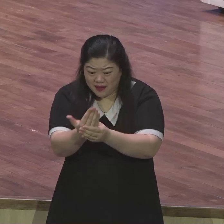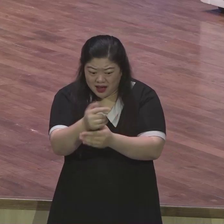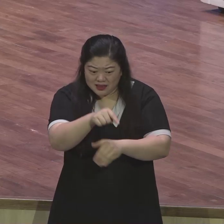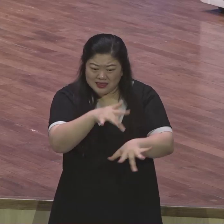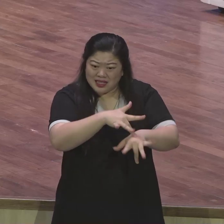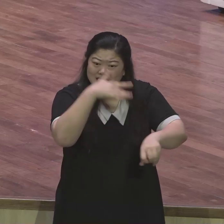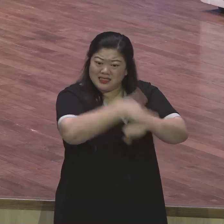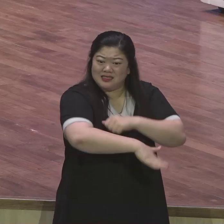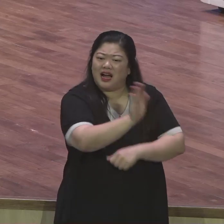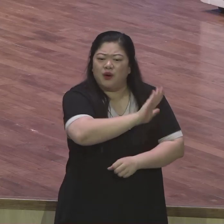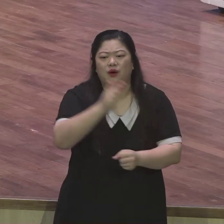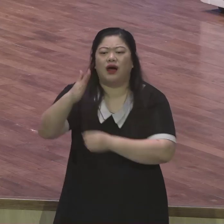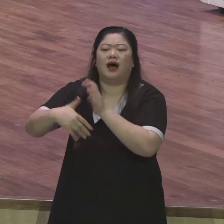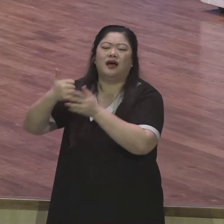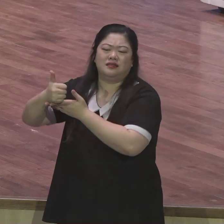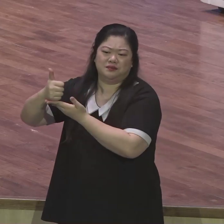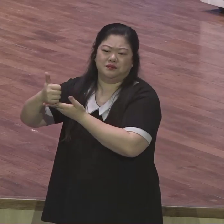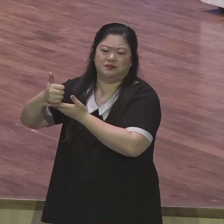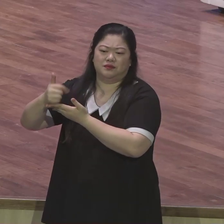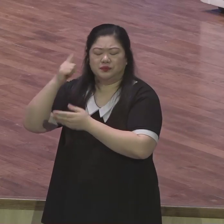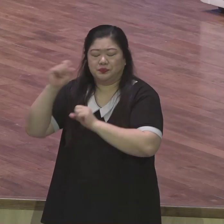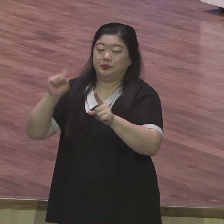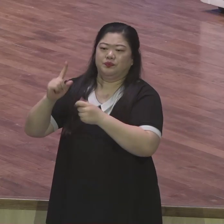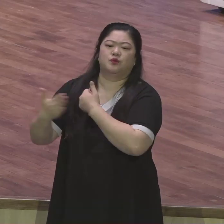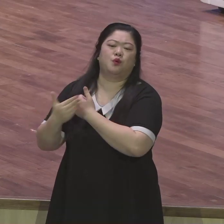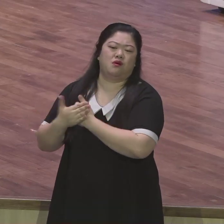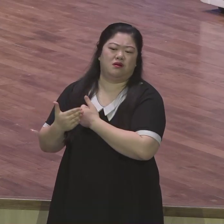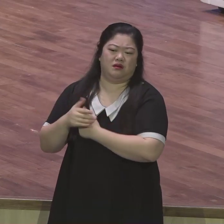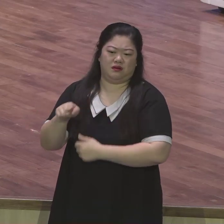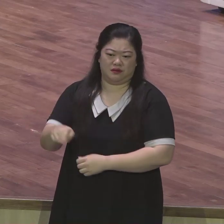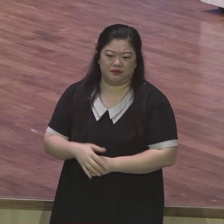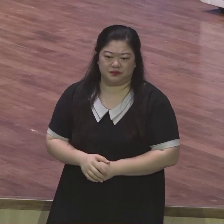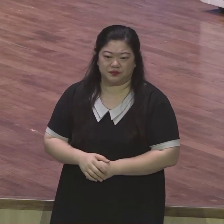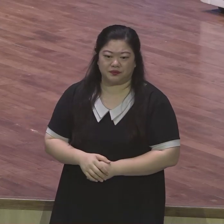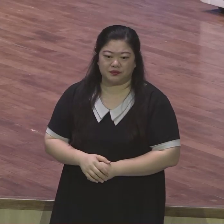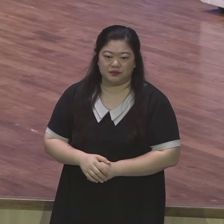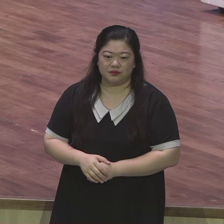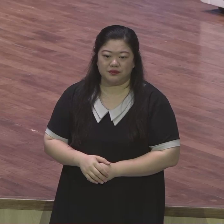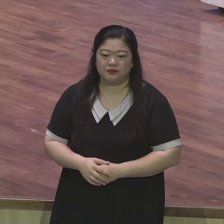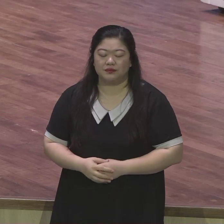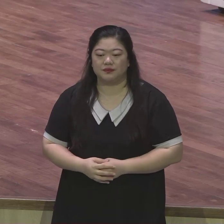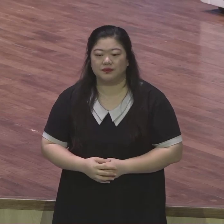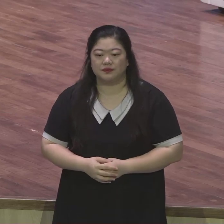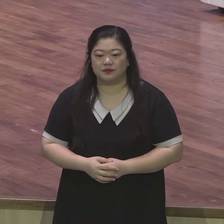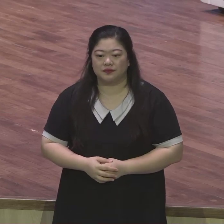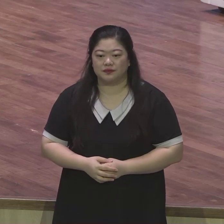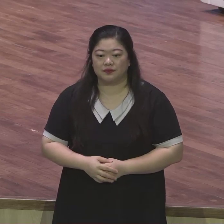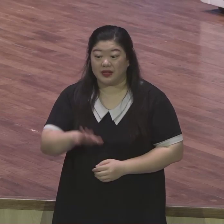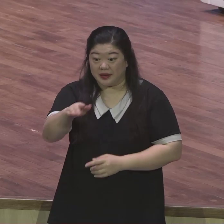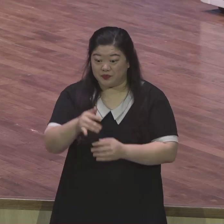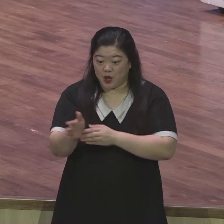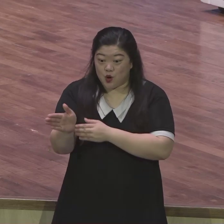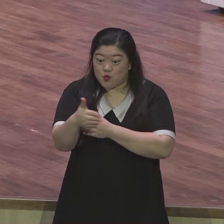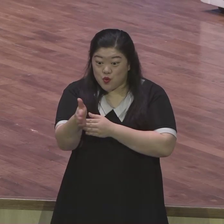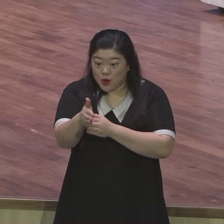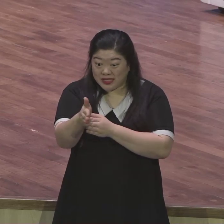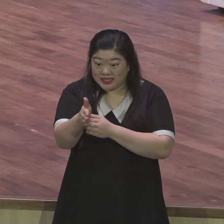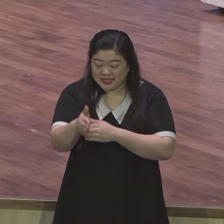물고기가 물을 떠나는 순간 죽음의 여정이 시작됩니다 그건 저주의 여정이에요 물 밖으로 튀어나온 물고기에게 좋은